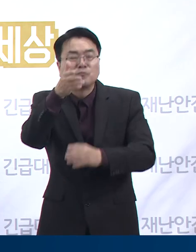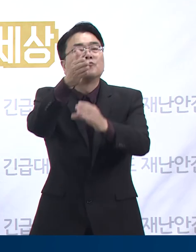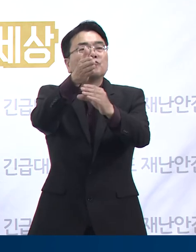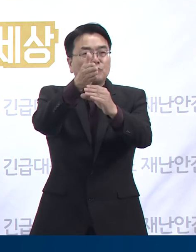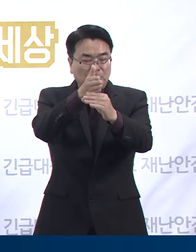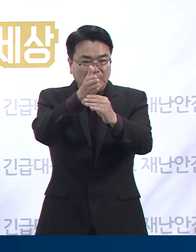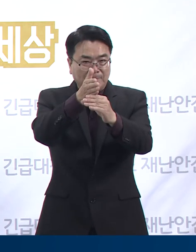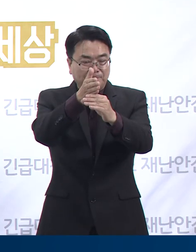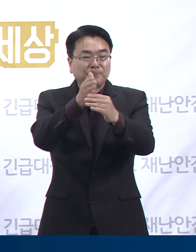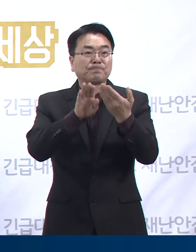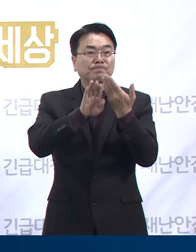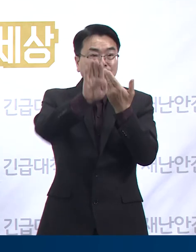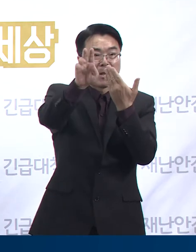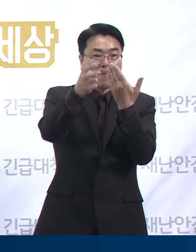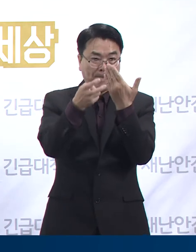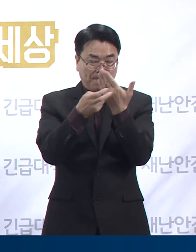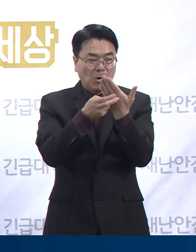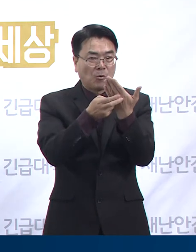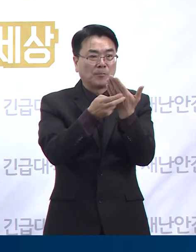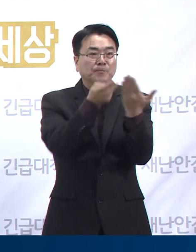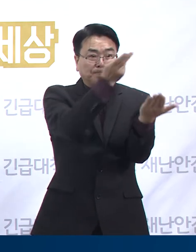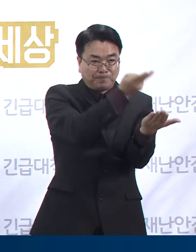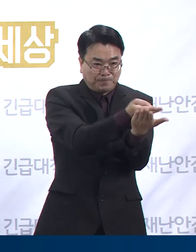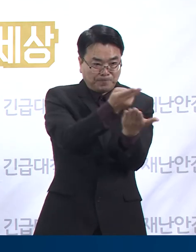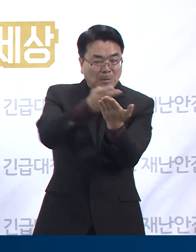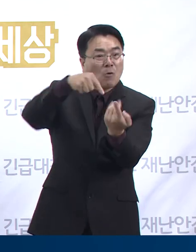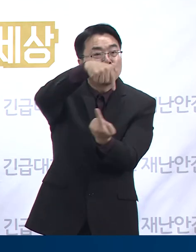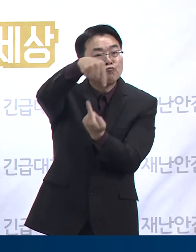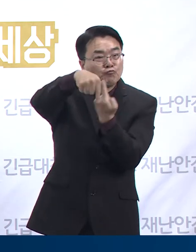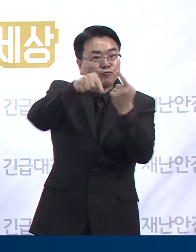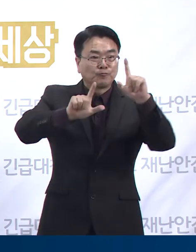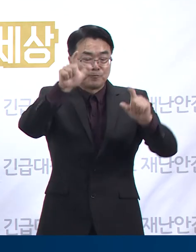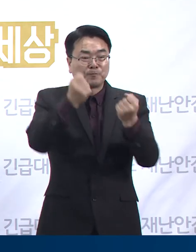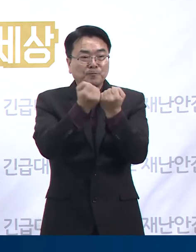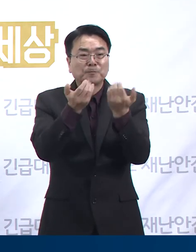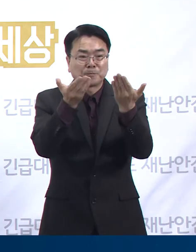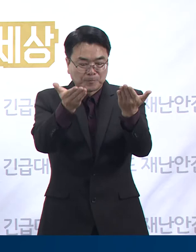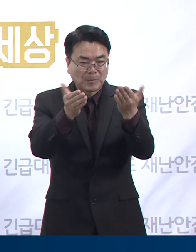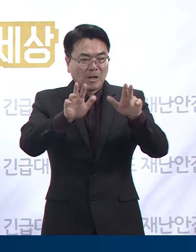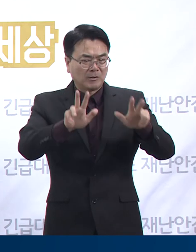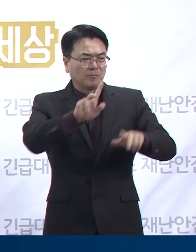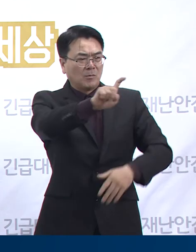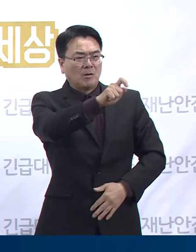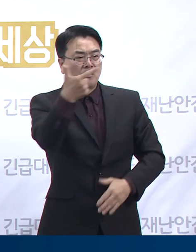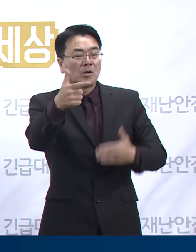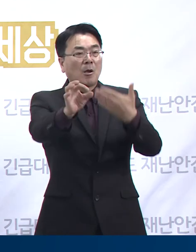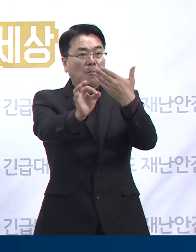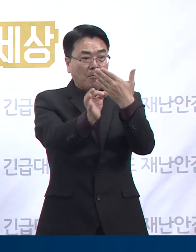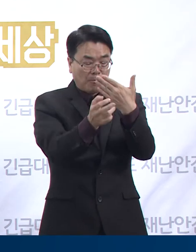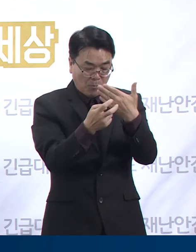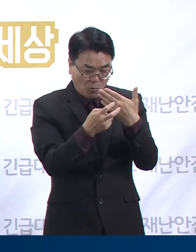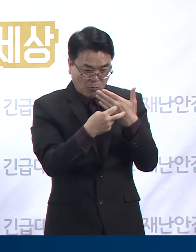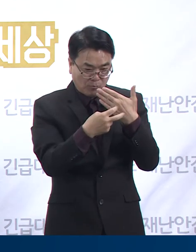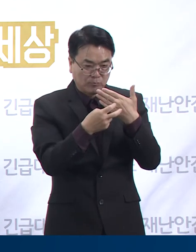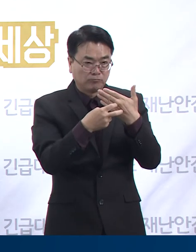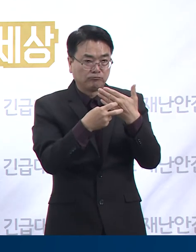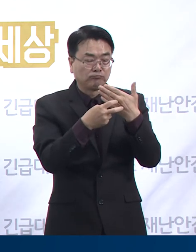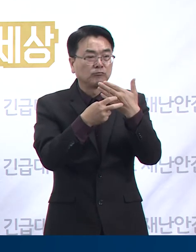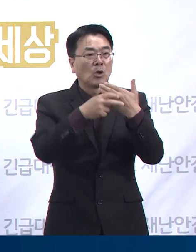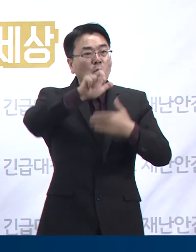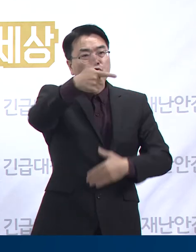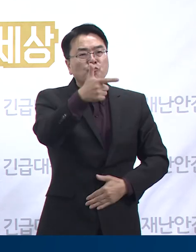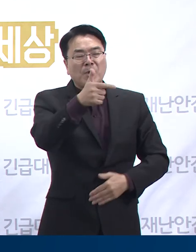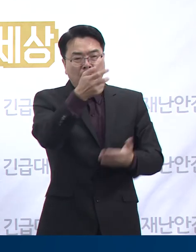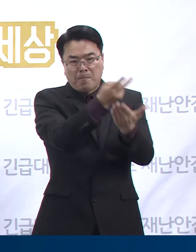경기도 병상 운영 현황입니다. 10월 28일 0시 기준 경기도는 총 16개 병원에 675개의 확진자 치료 병상을 확보하고